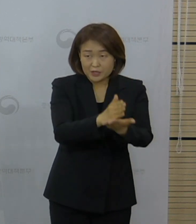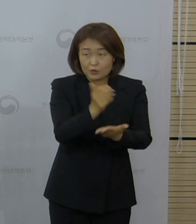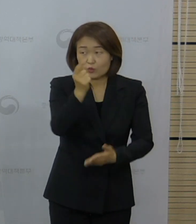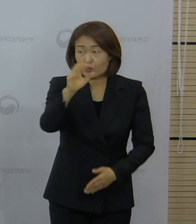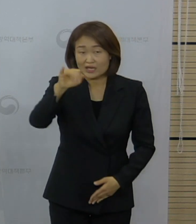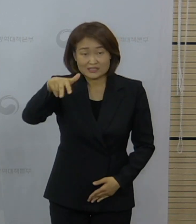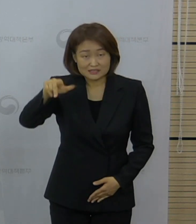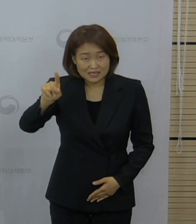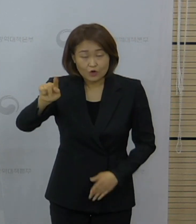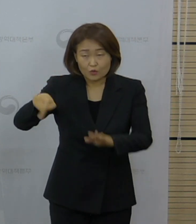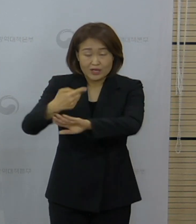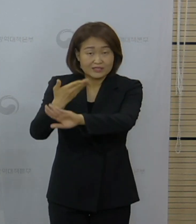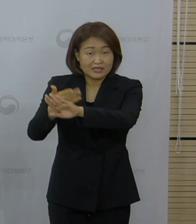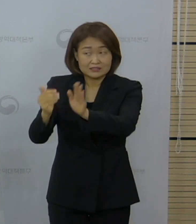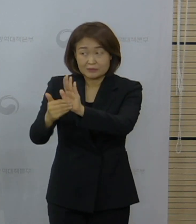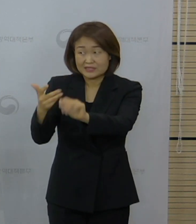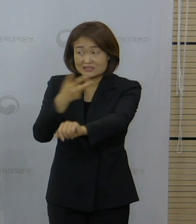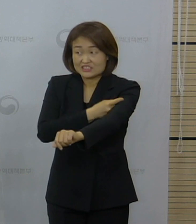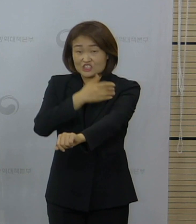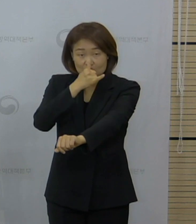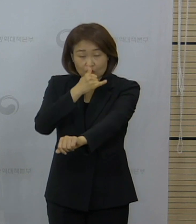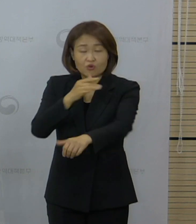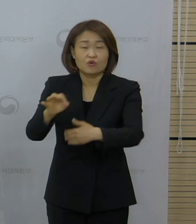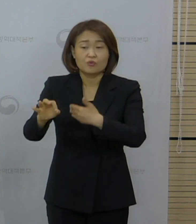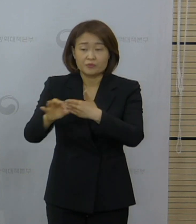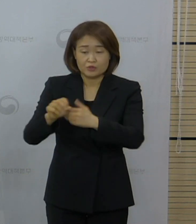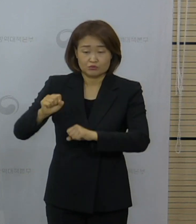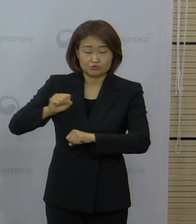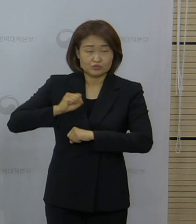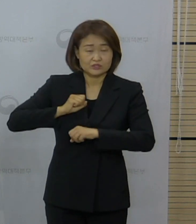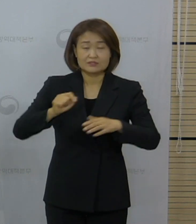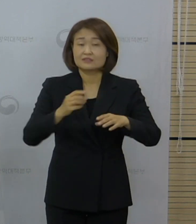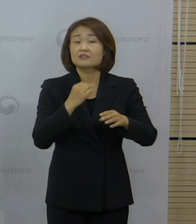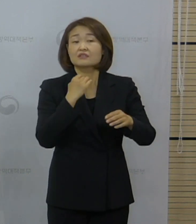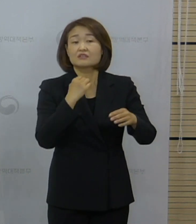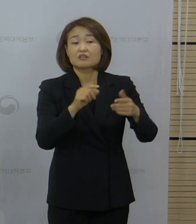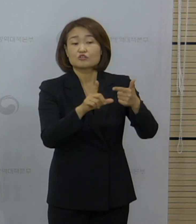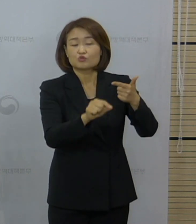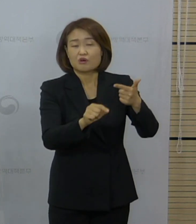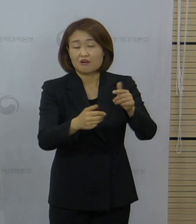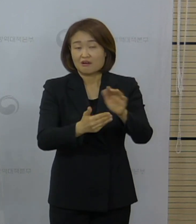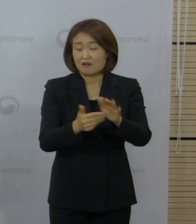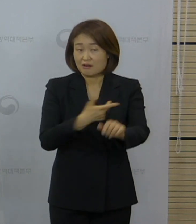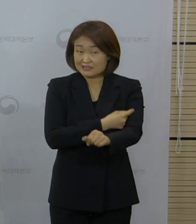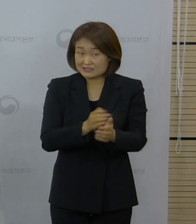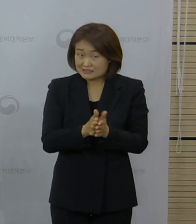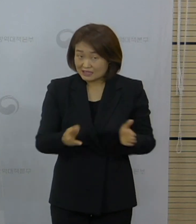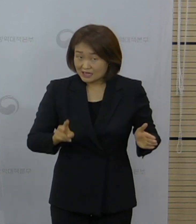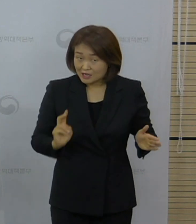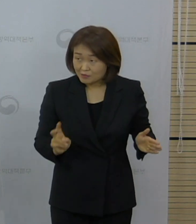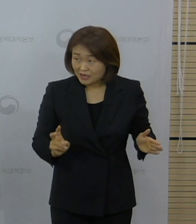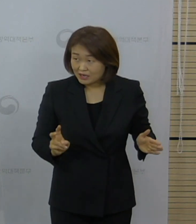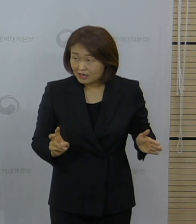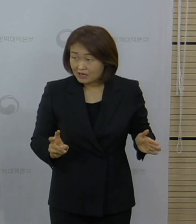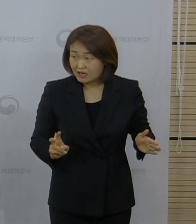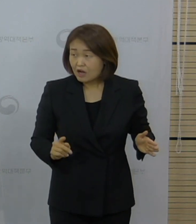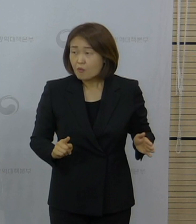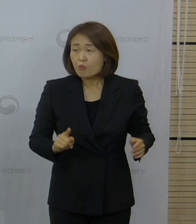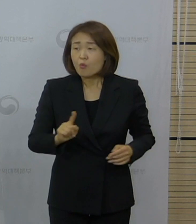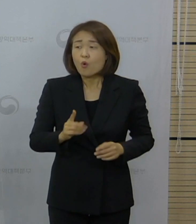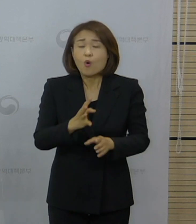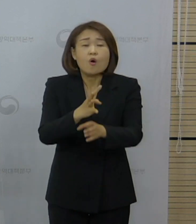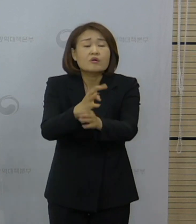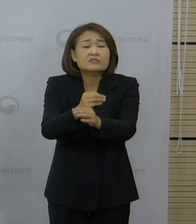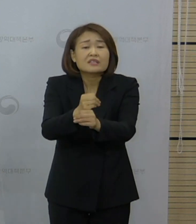상황이라고 판단하고 있는지 궁금하다라고 했고 미룬다면 언제쯤으로 예정과 관련되어서